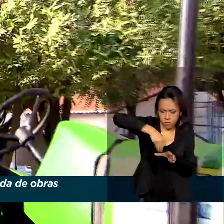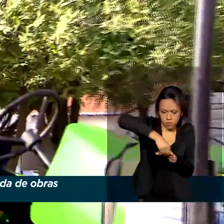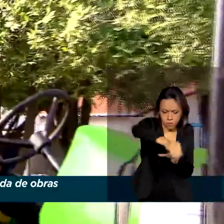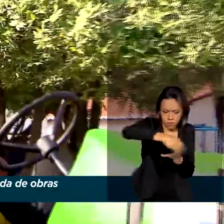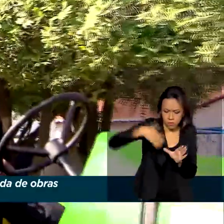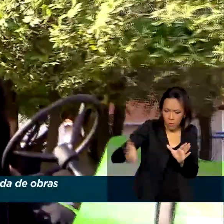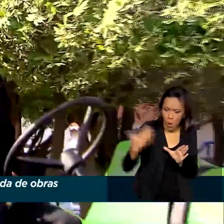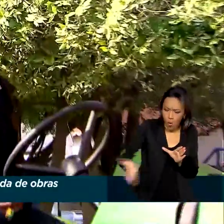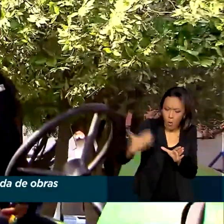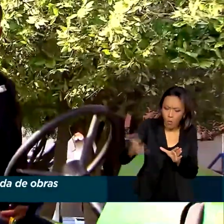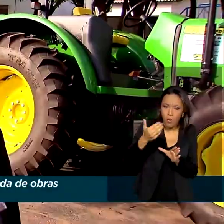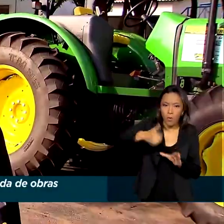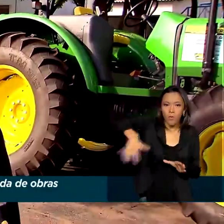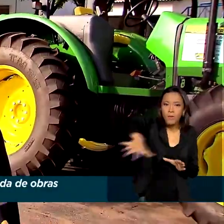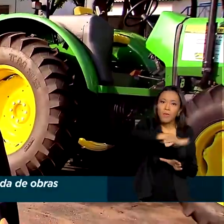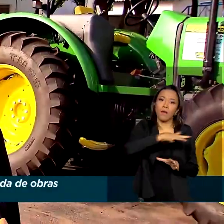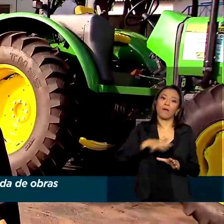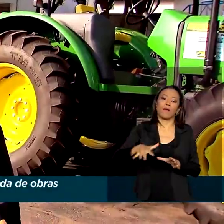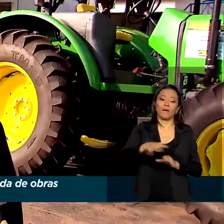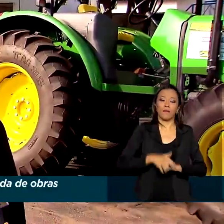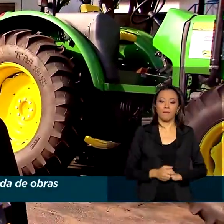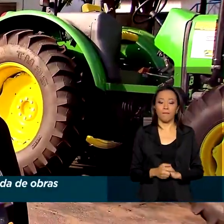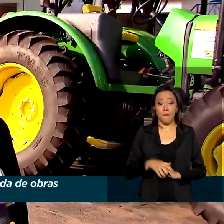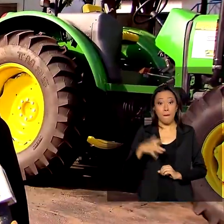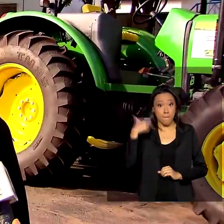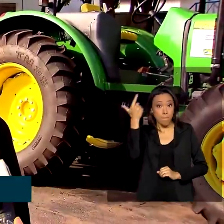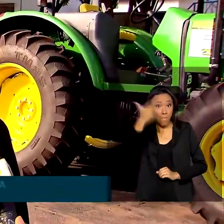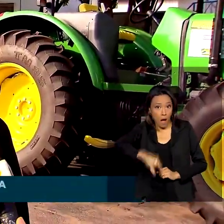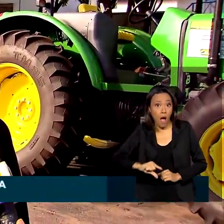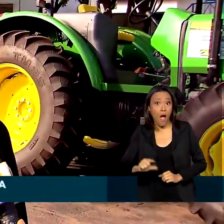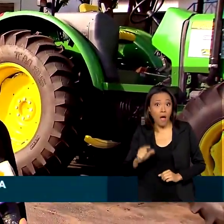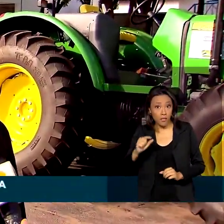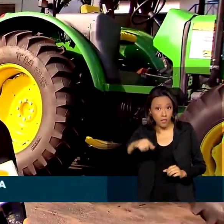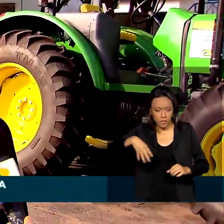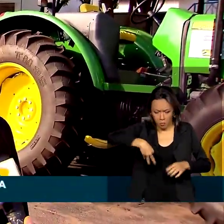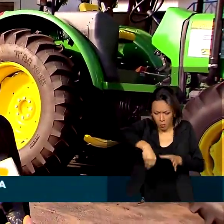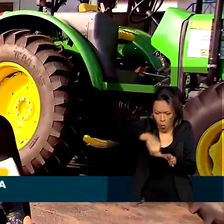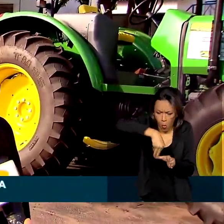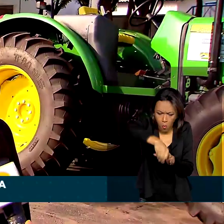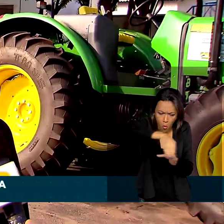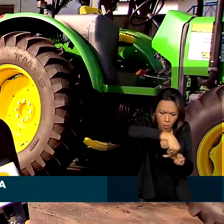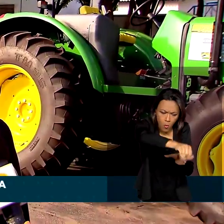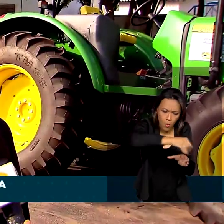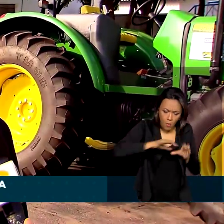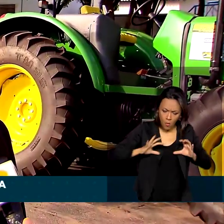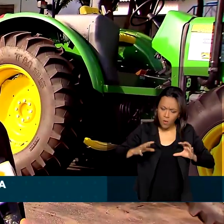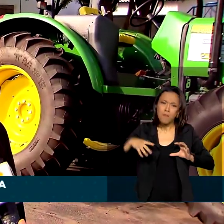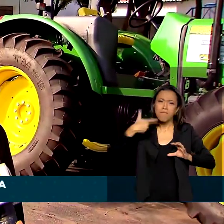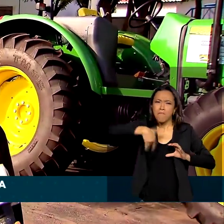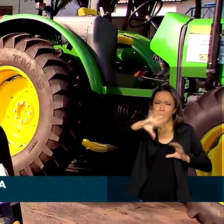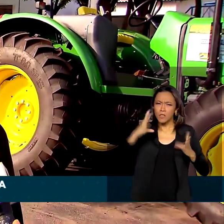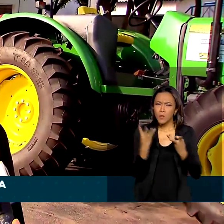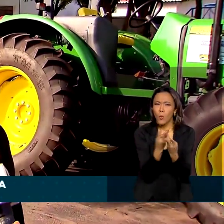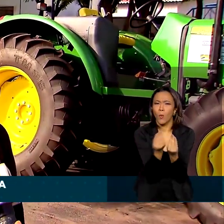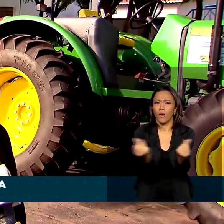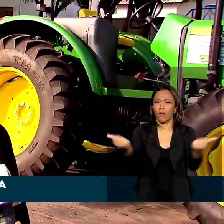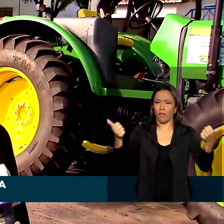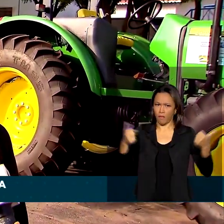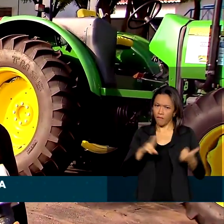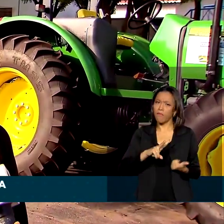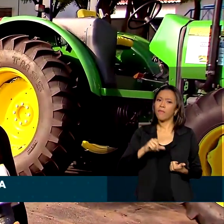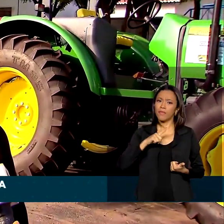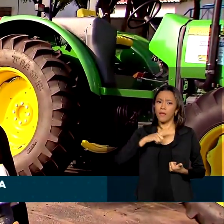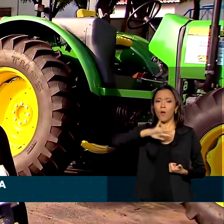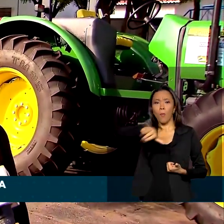produtores rurais na região. Nós vamos mais produzir, nós vamos ter mais produção, mais produção de qualidade e que agora a gente vai ter uma